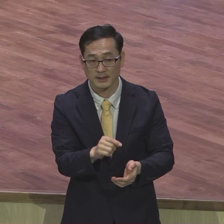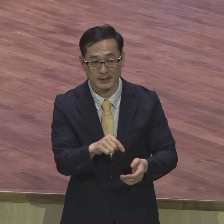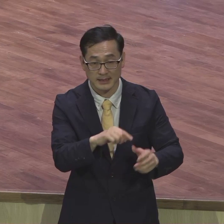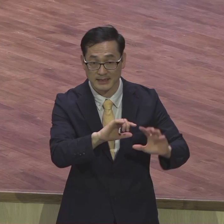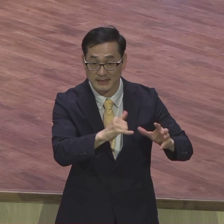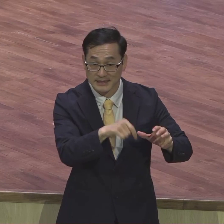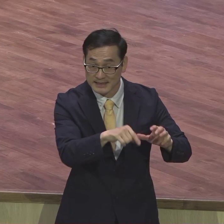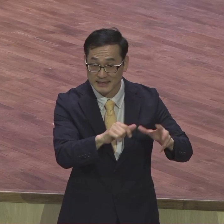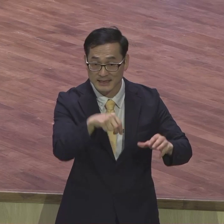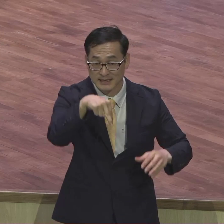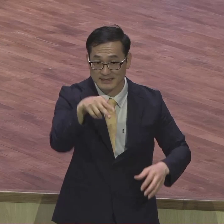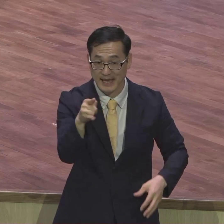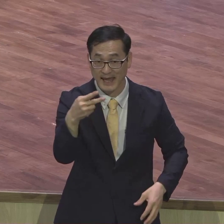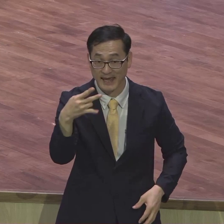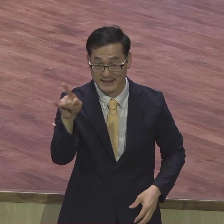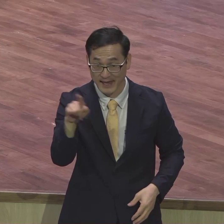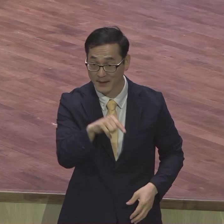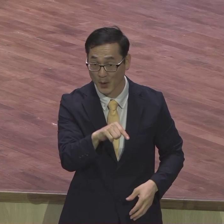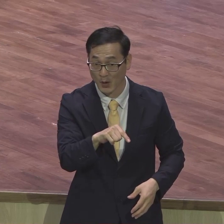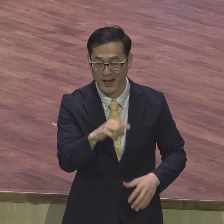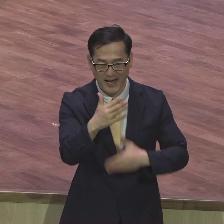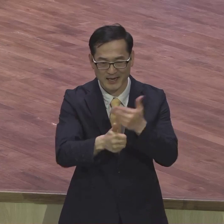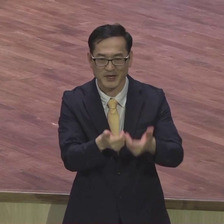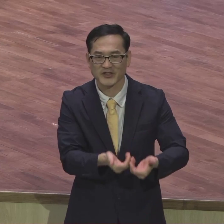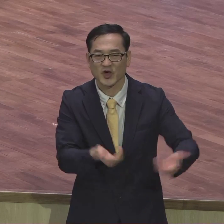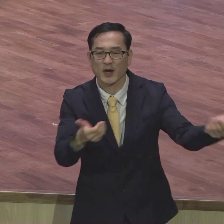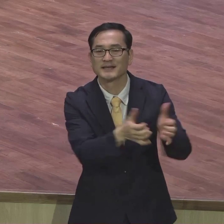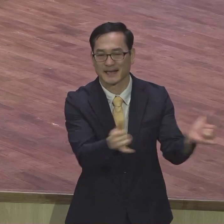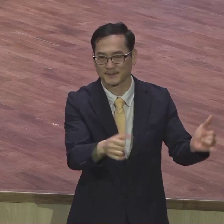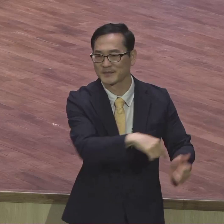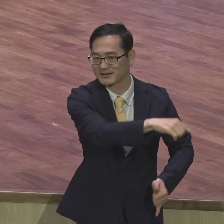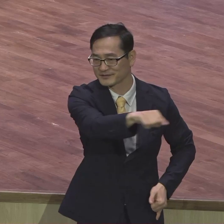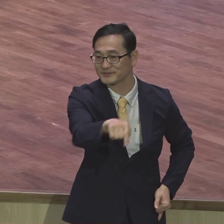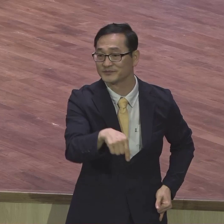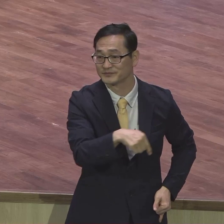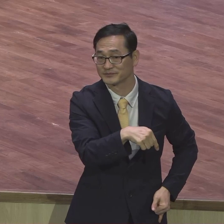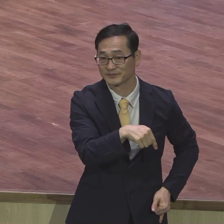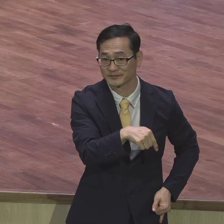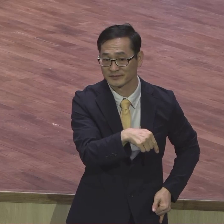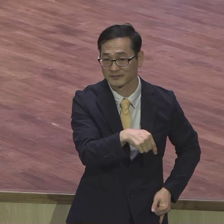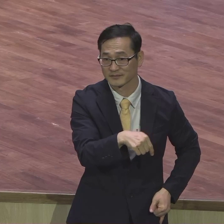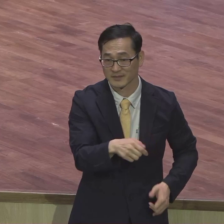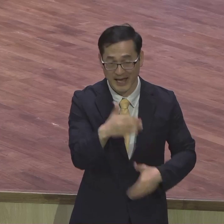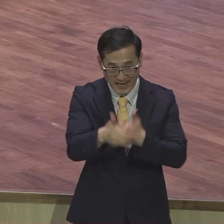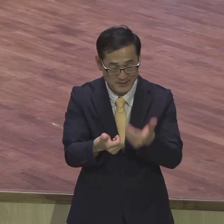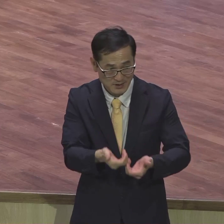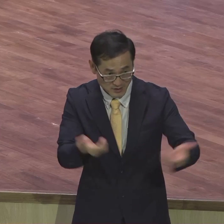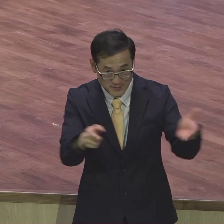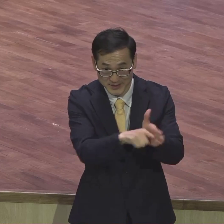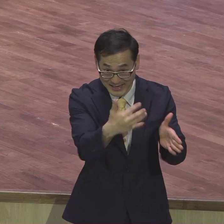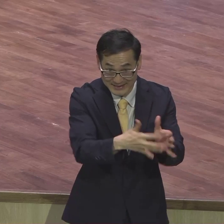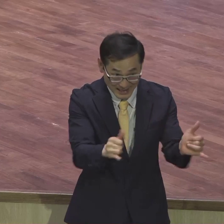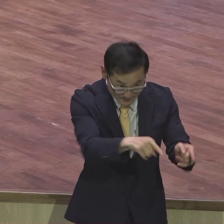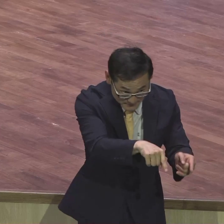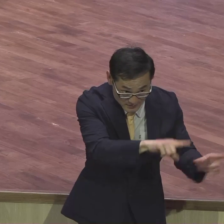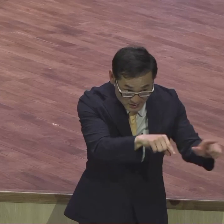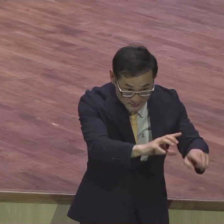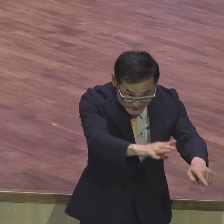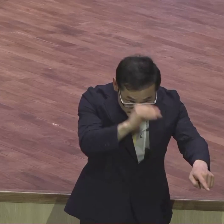하나님을 떠난 장식의 3장 불신 현장이요 여러분 현장이 다 불신 현장이요 장식의